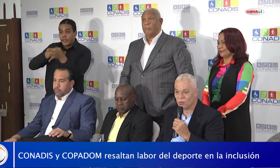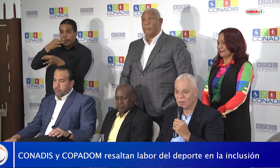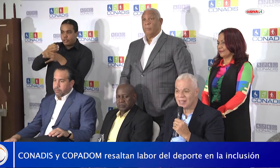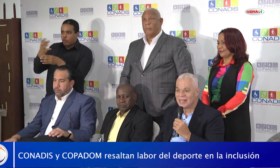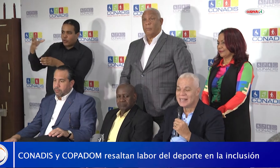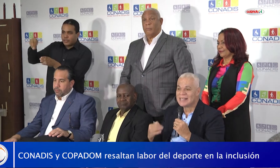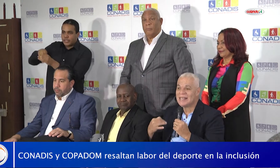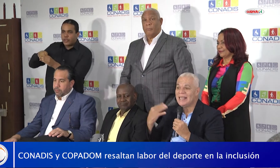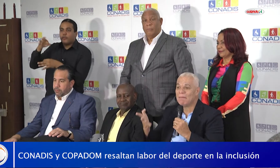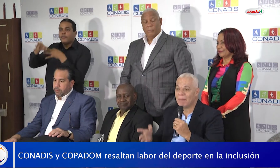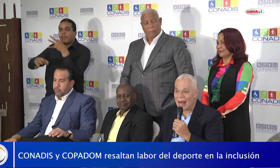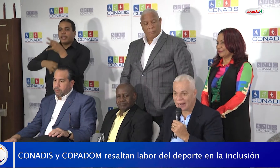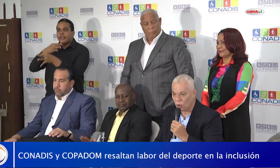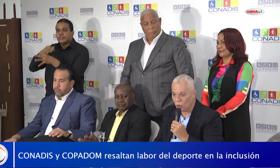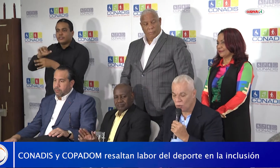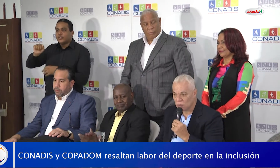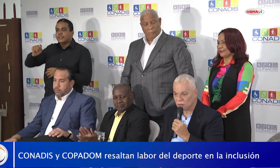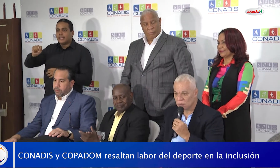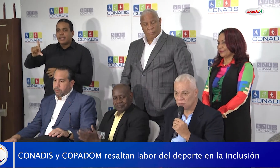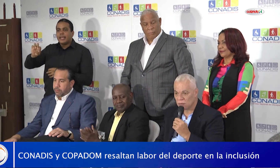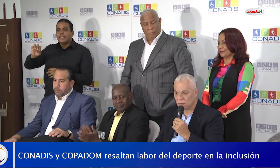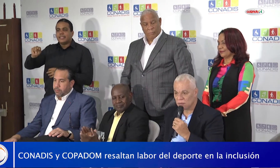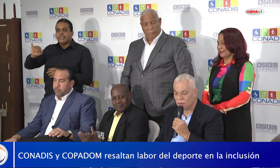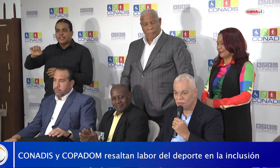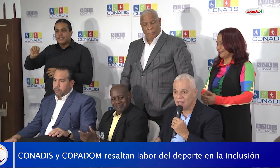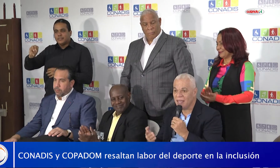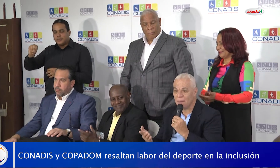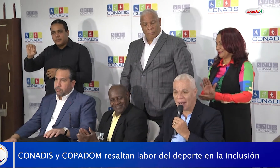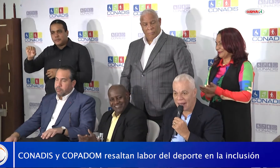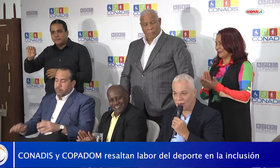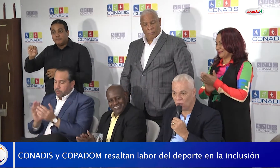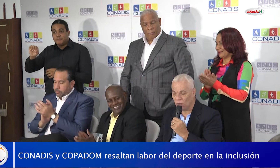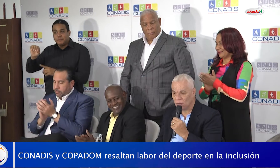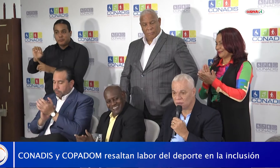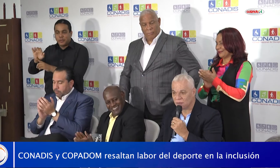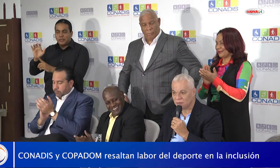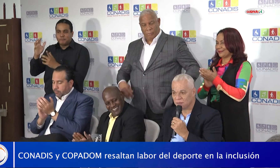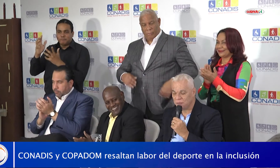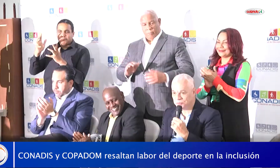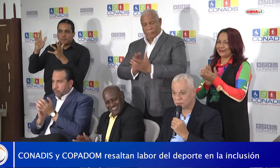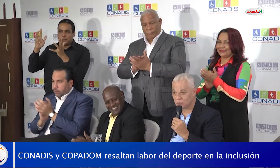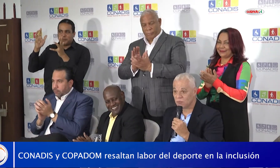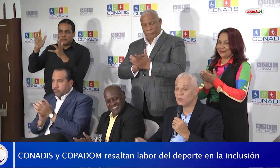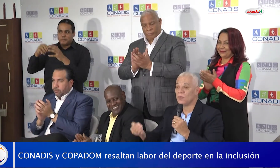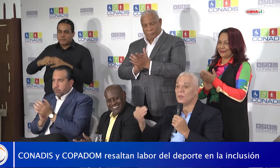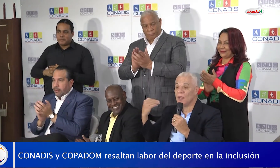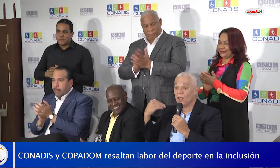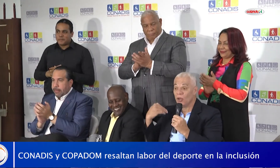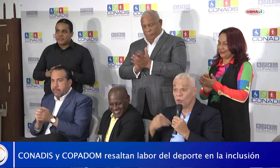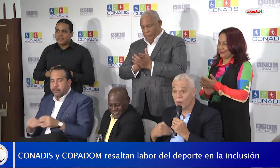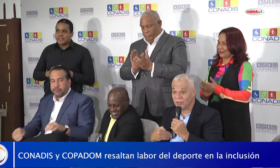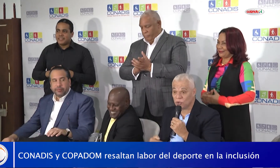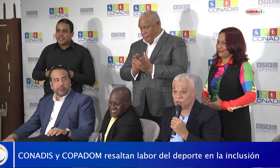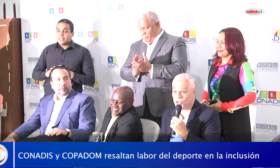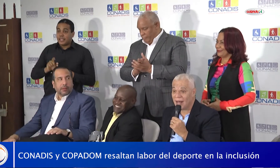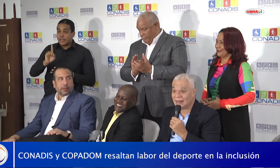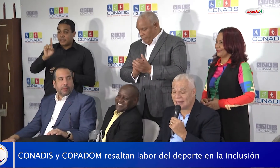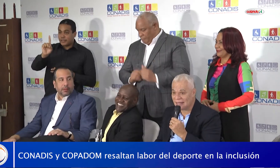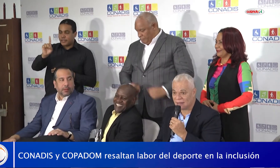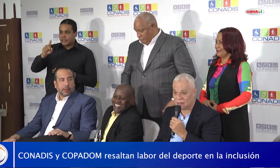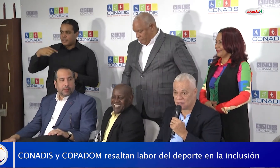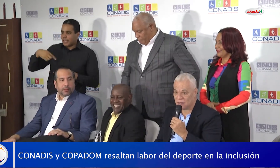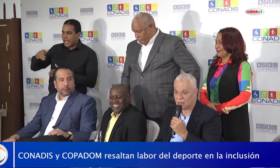Atletismo. Sin embargo, nuestros